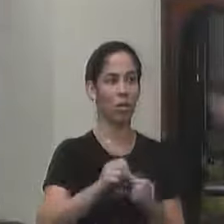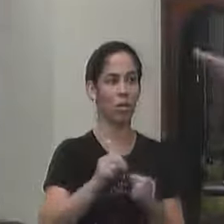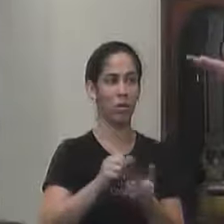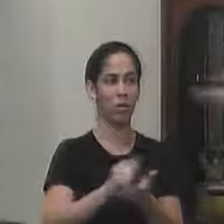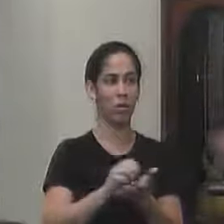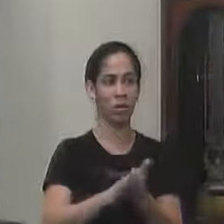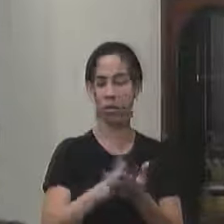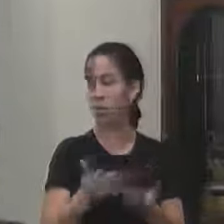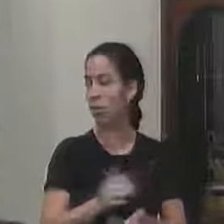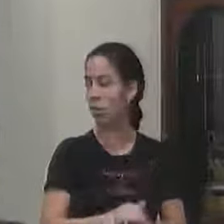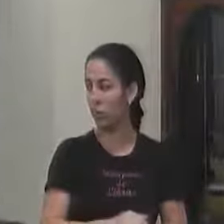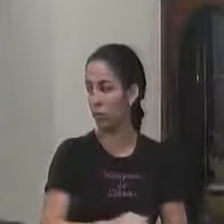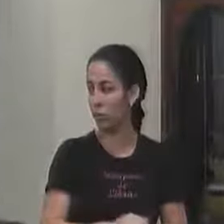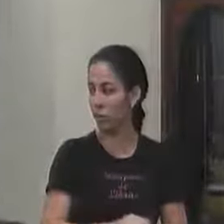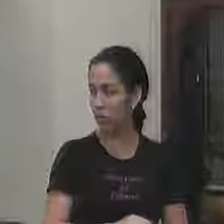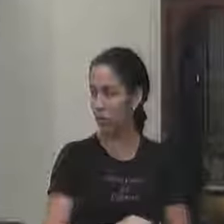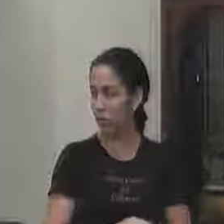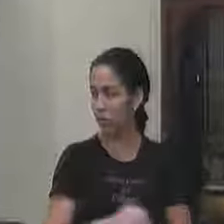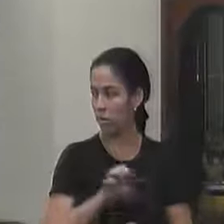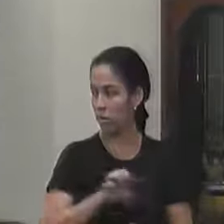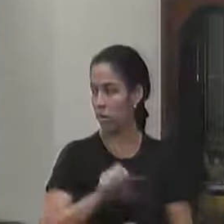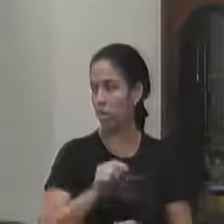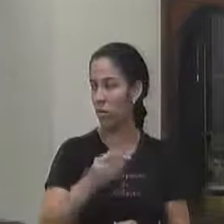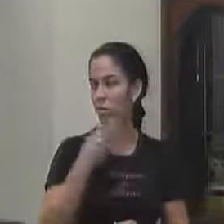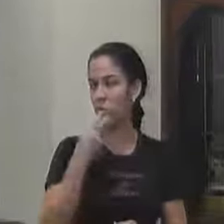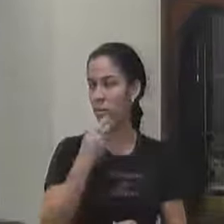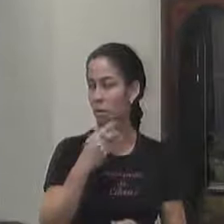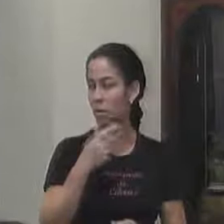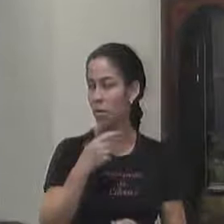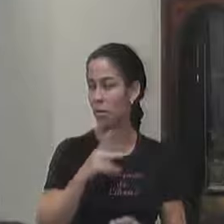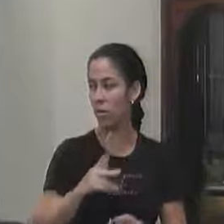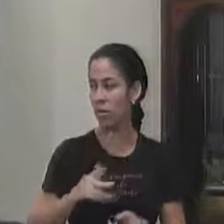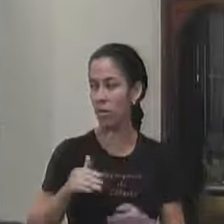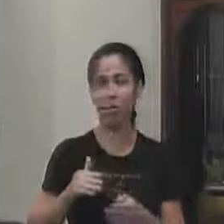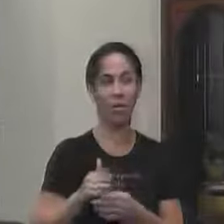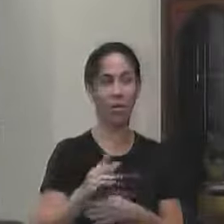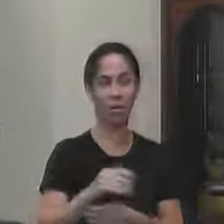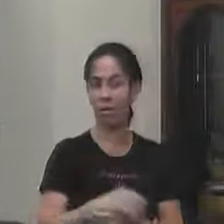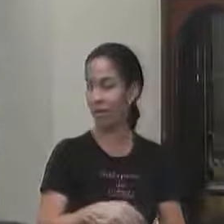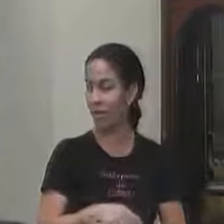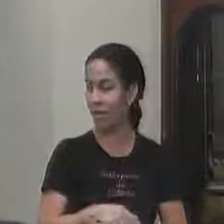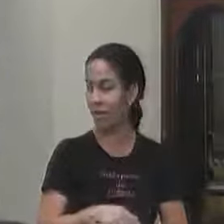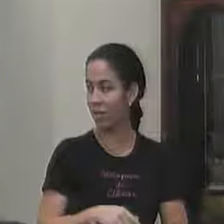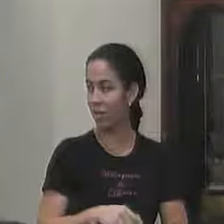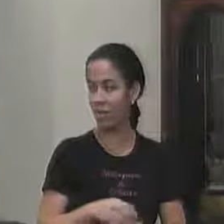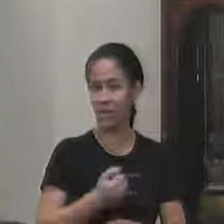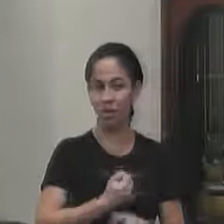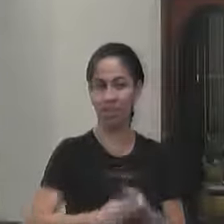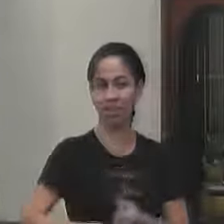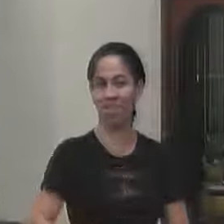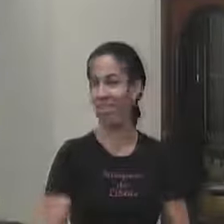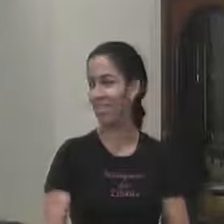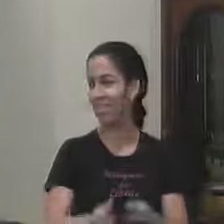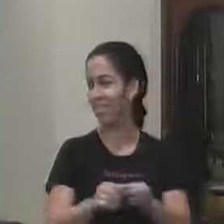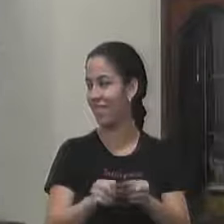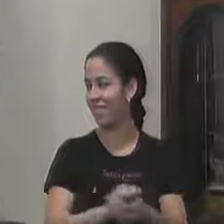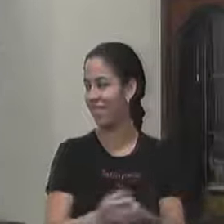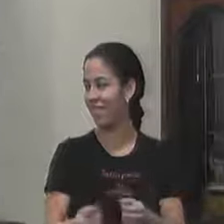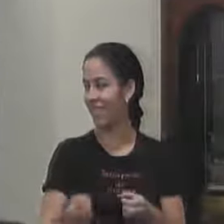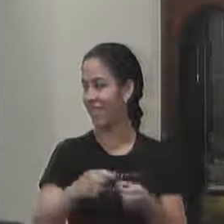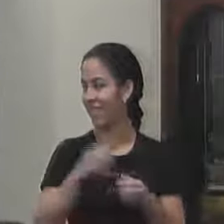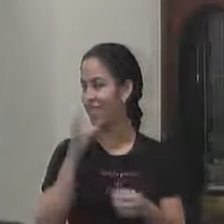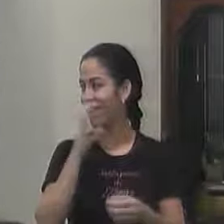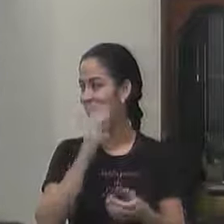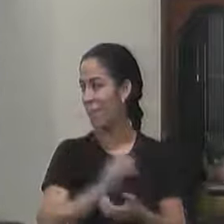você está acompanhando bem eu só dizer para a senhora que aquele dia eu passei direto eles falaram eu fui ver uma rede de esgoto estava estourada lá mas eu voltei